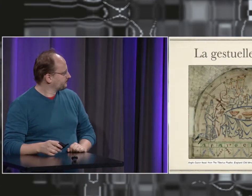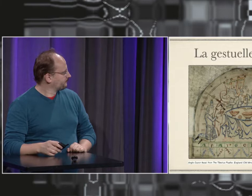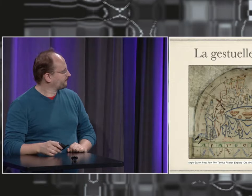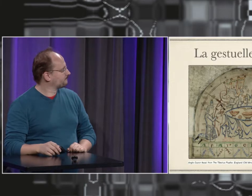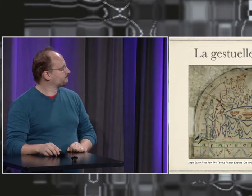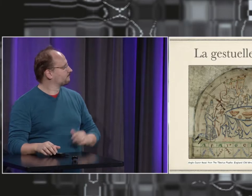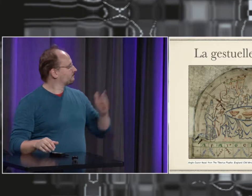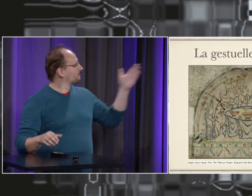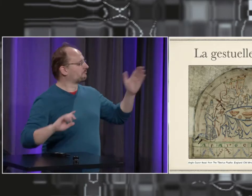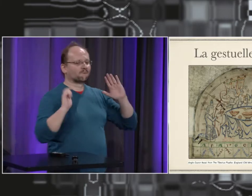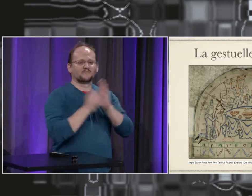merveilleuses quand on fait cette recherche